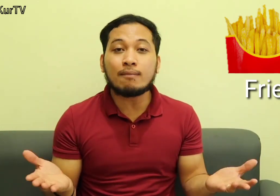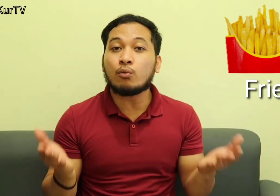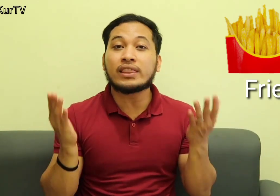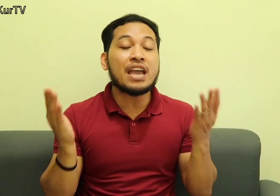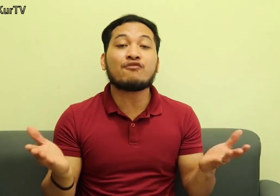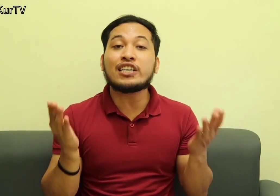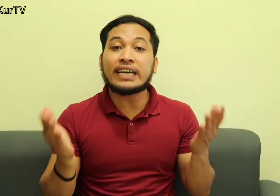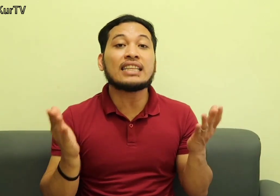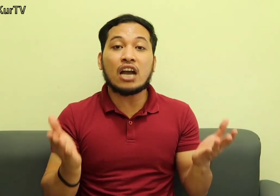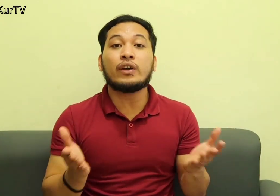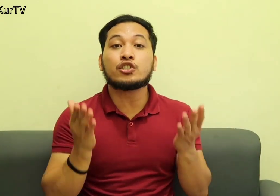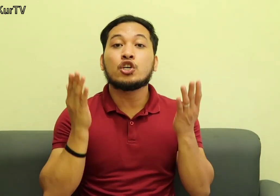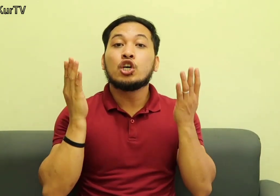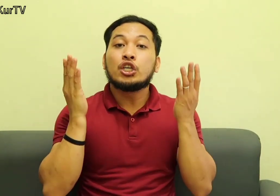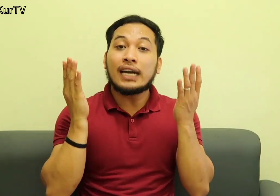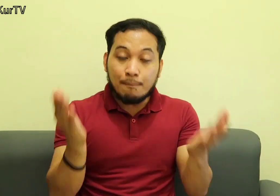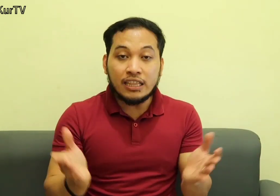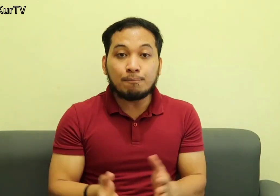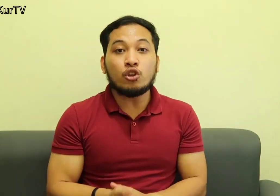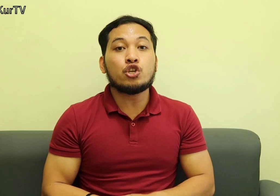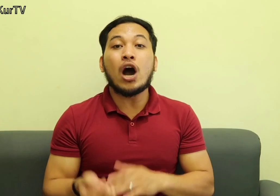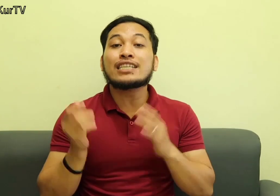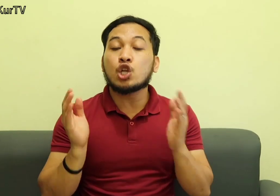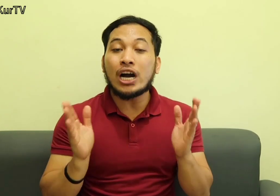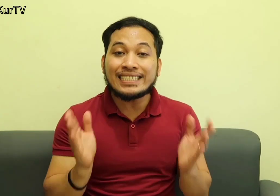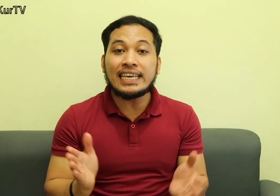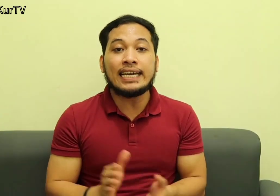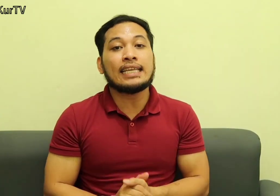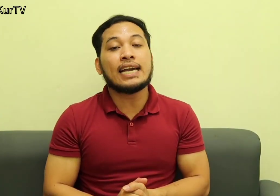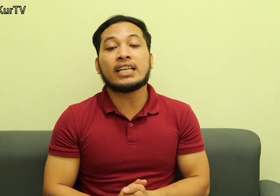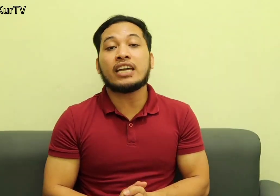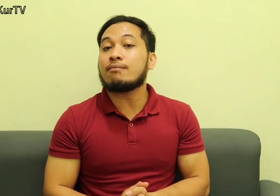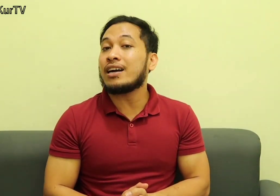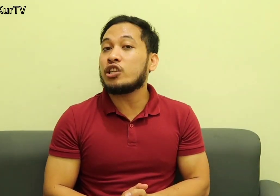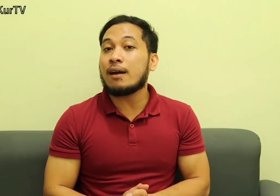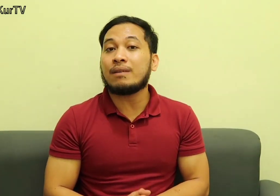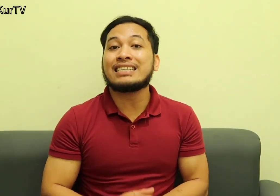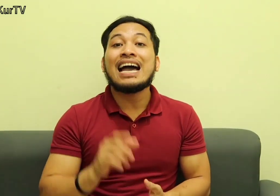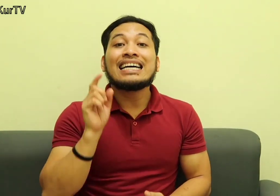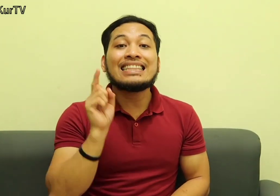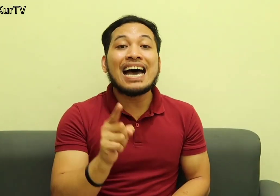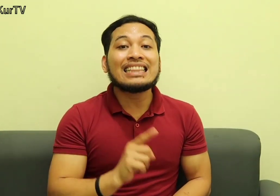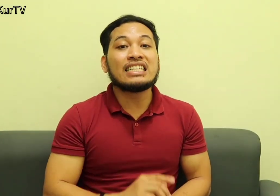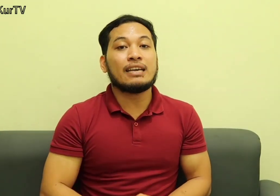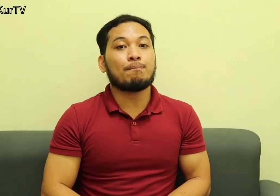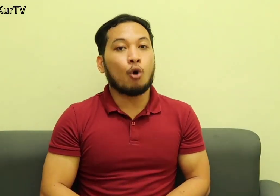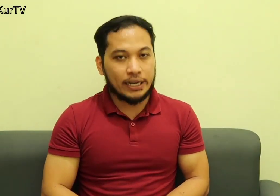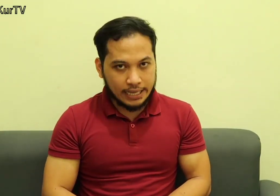naman Whatever sign language Na gamitin po ninyo As long as na naiintindihan kayo Ng mga deaf Is That is important